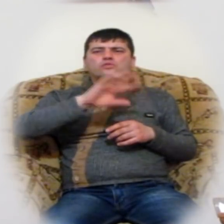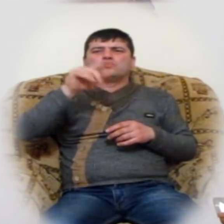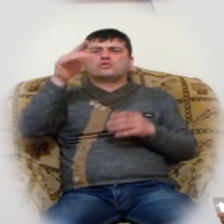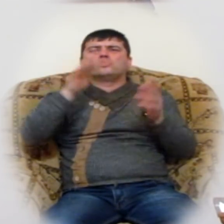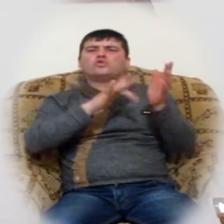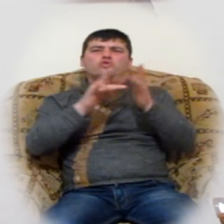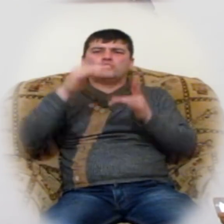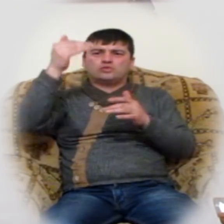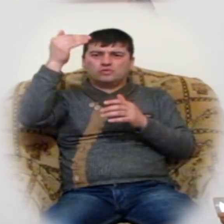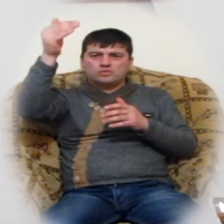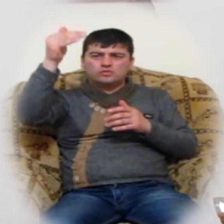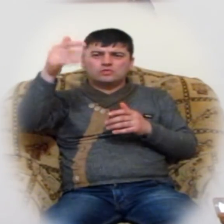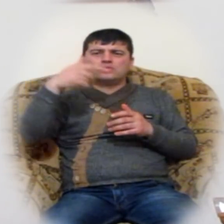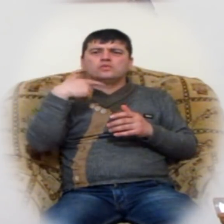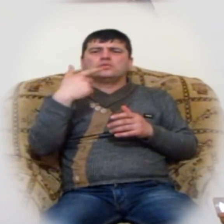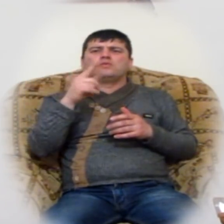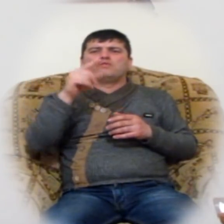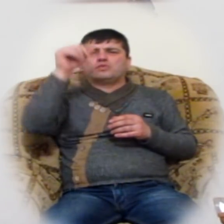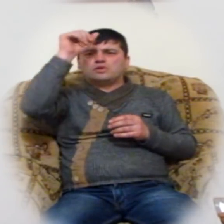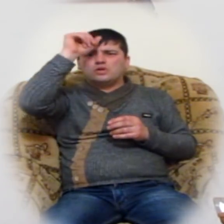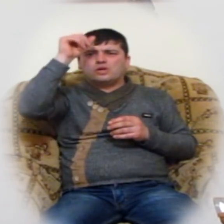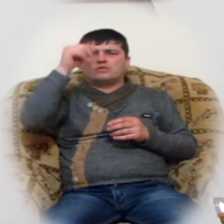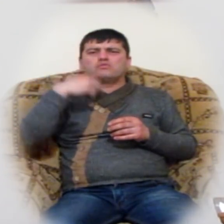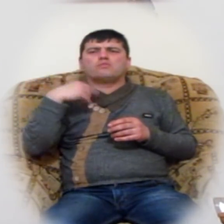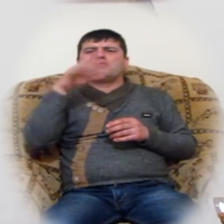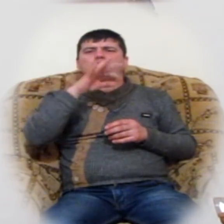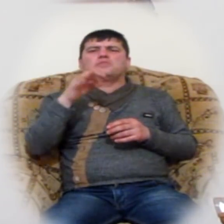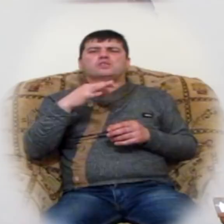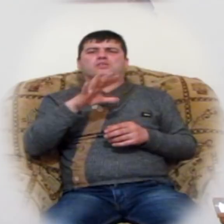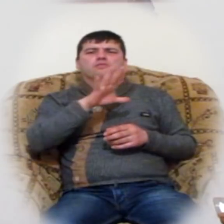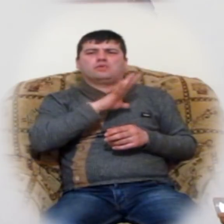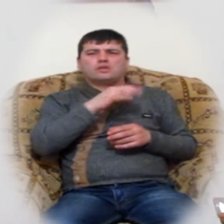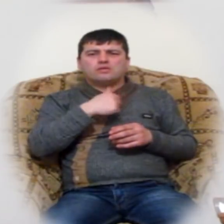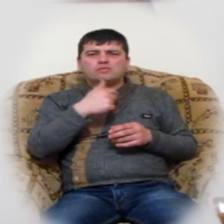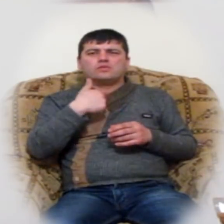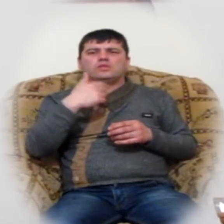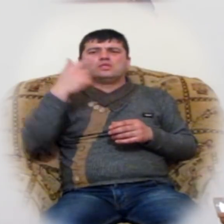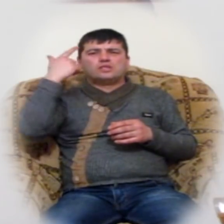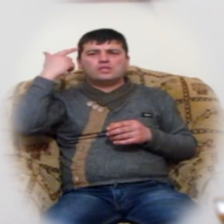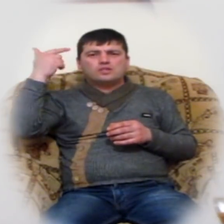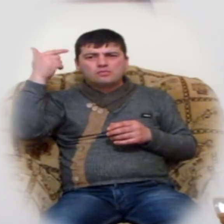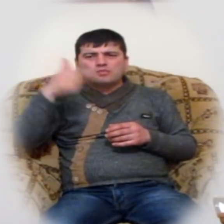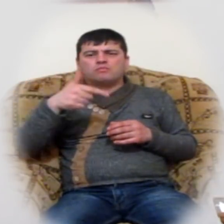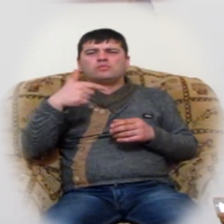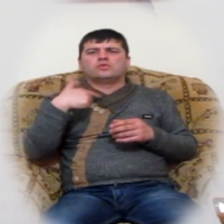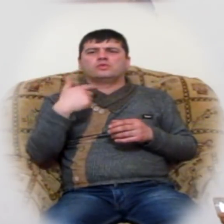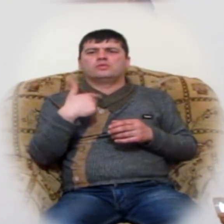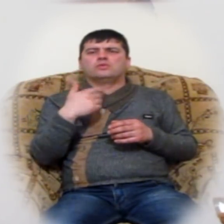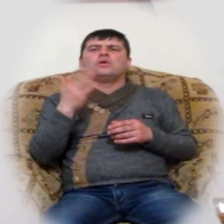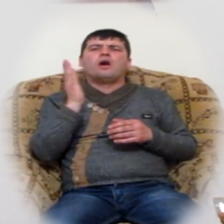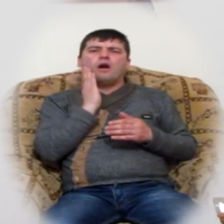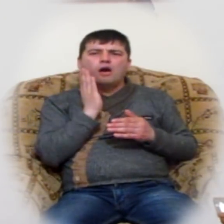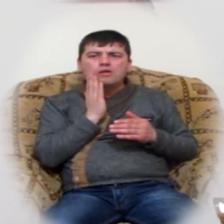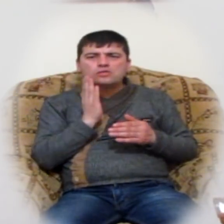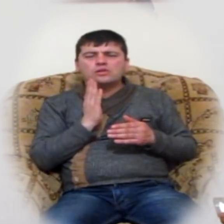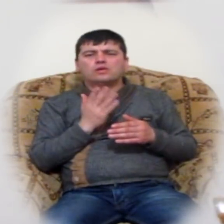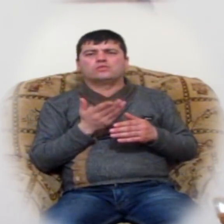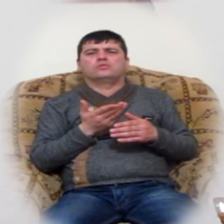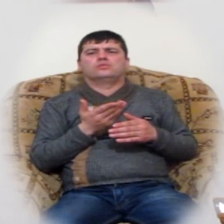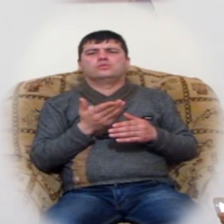Քրիստոսում, որ աստուց մեզ համատ եղավ իմաստություն, արտարություն և սրպությ